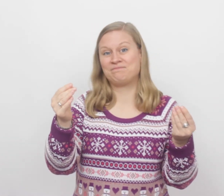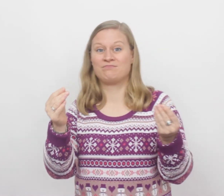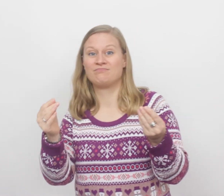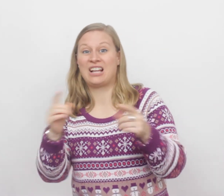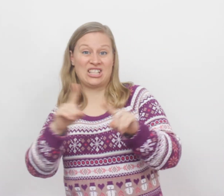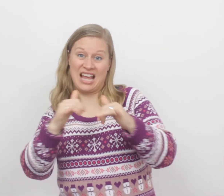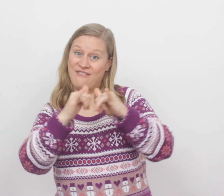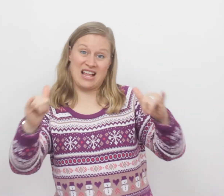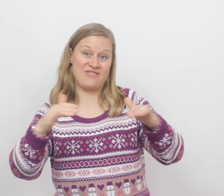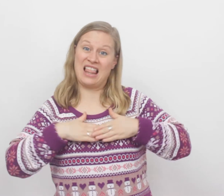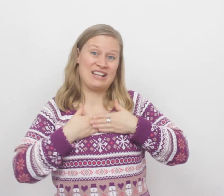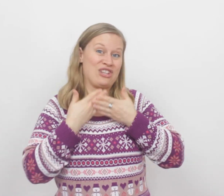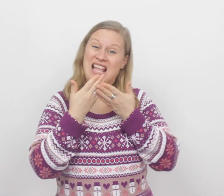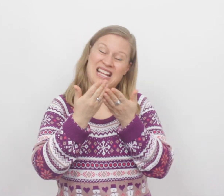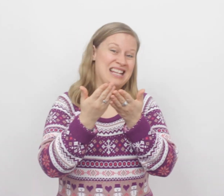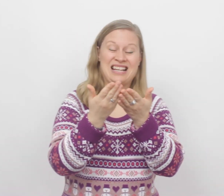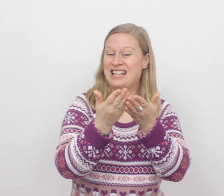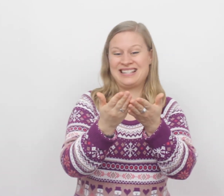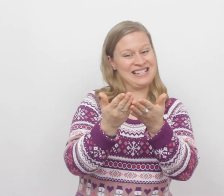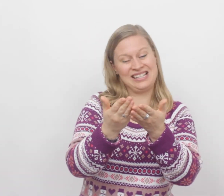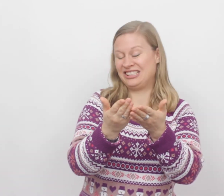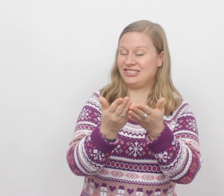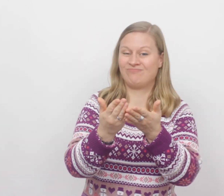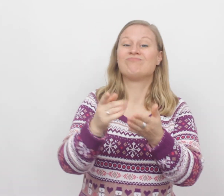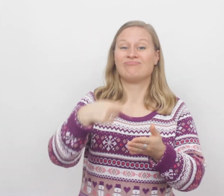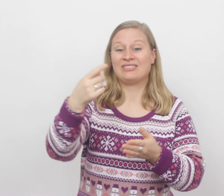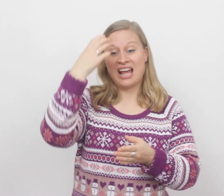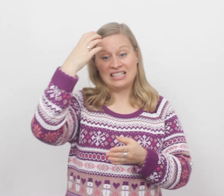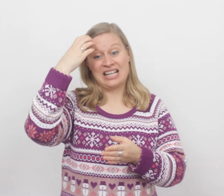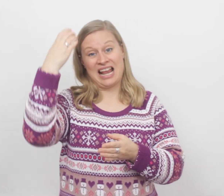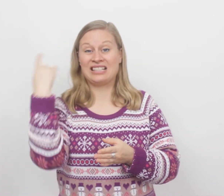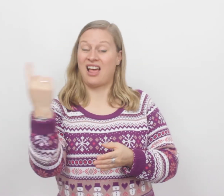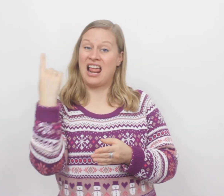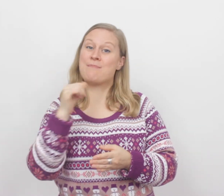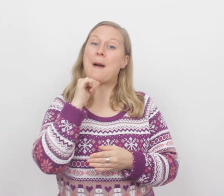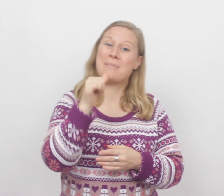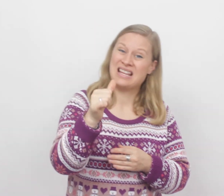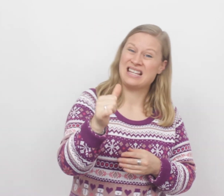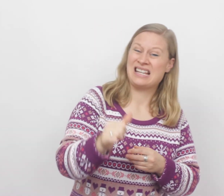Als het geen feest van liefde is, dan is de kerst alleen maar mis